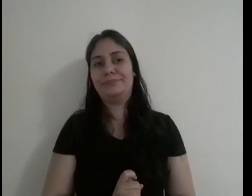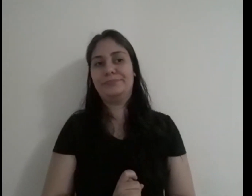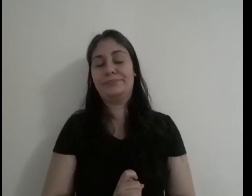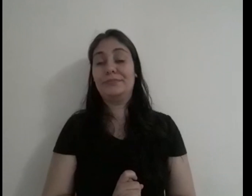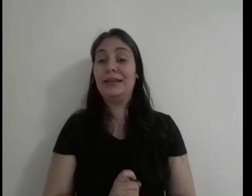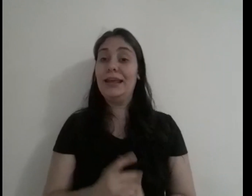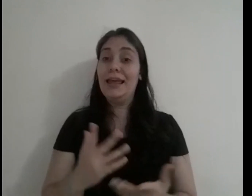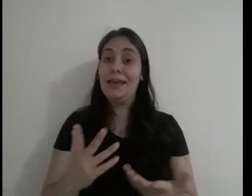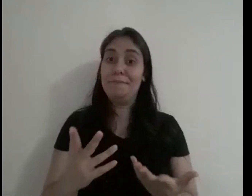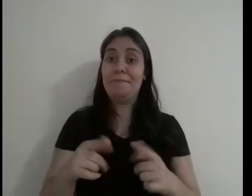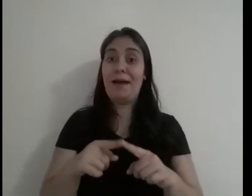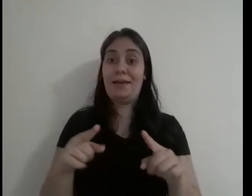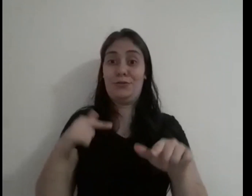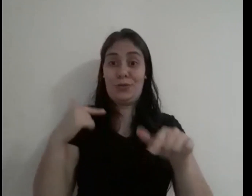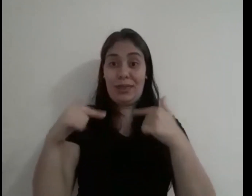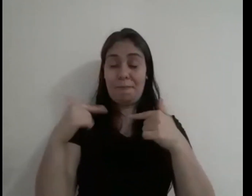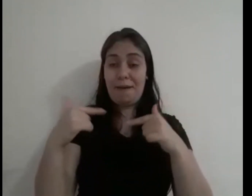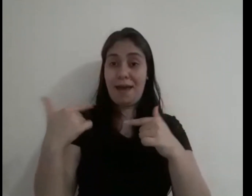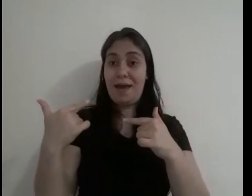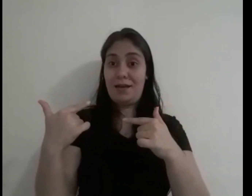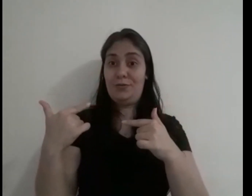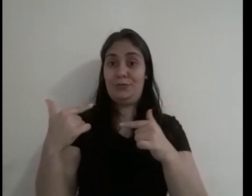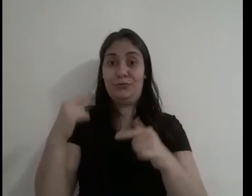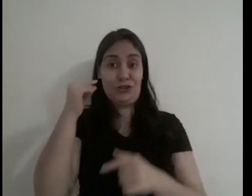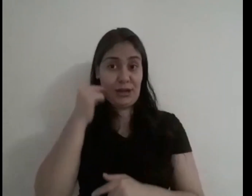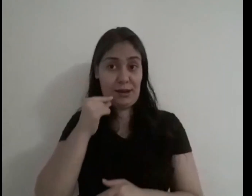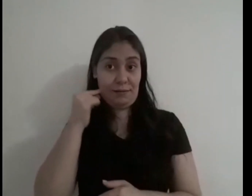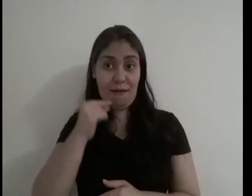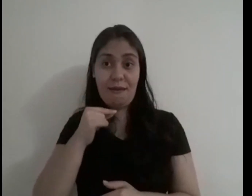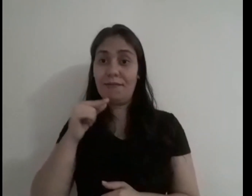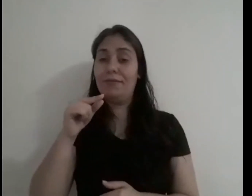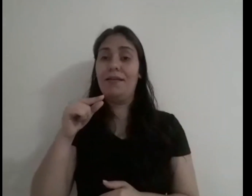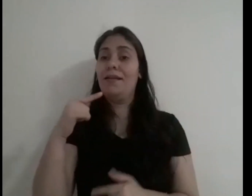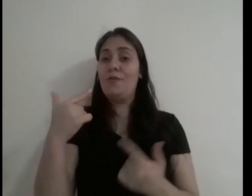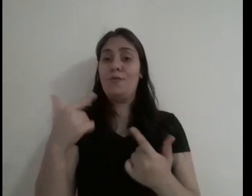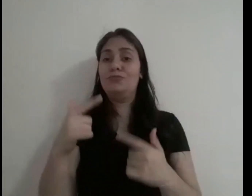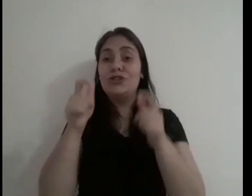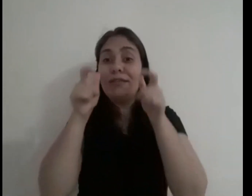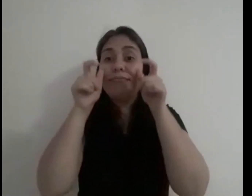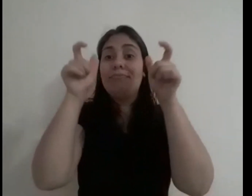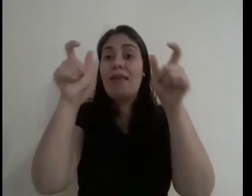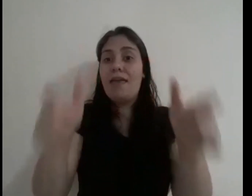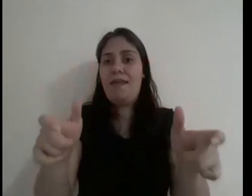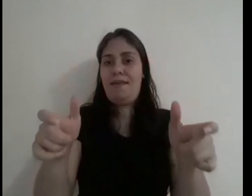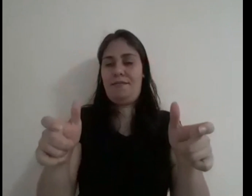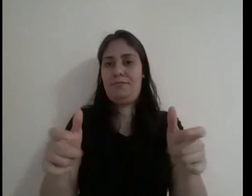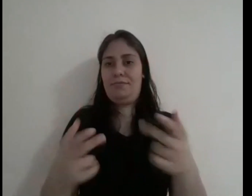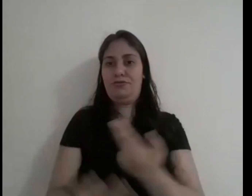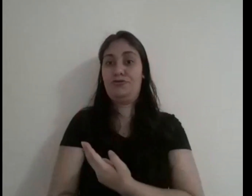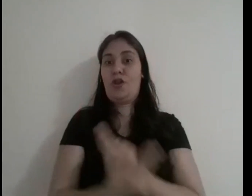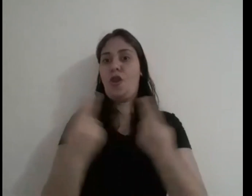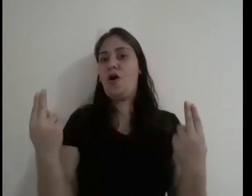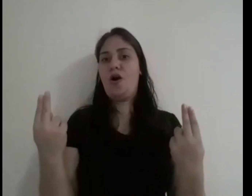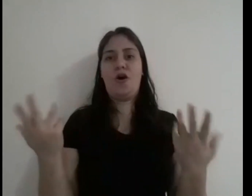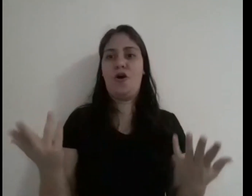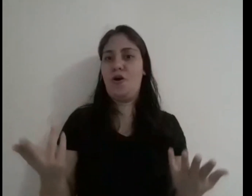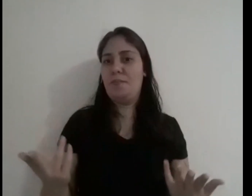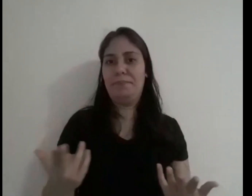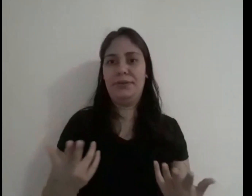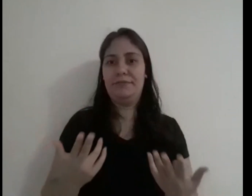Mas, o trabalho dele, não tinha o interesse de sobressair o nome, de